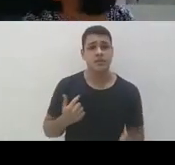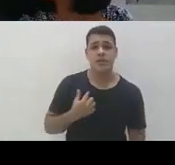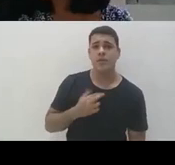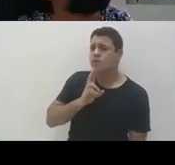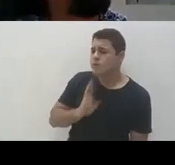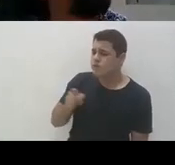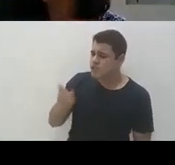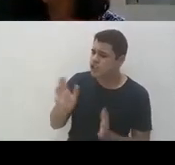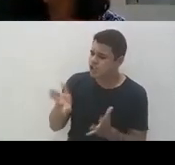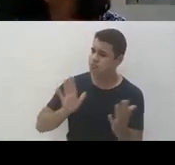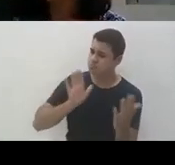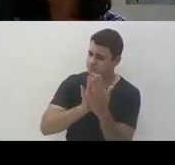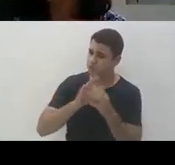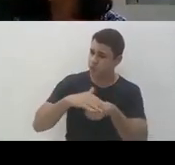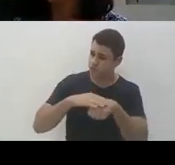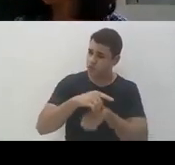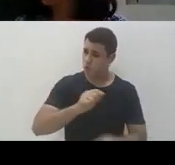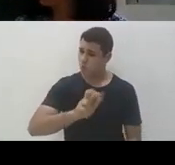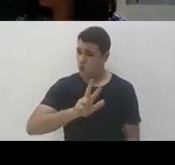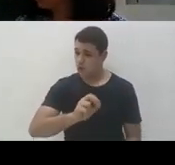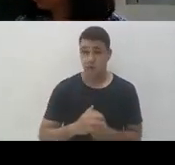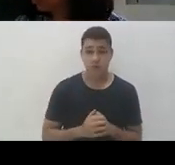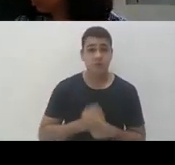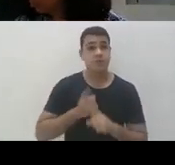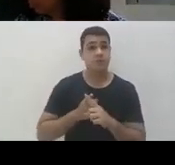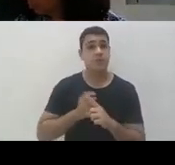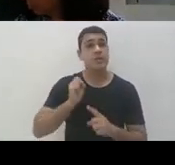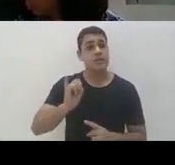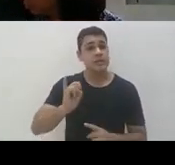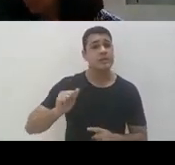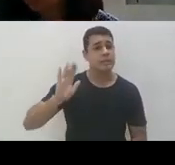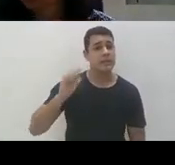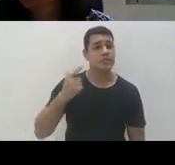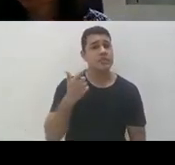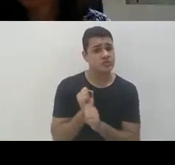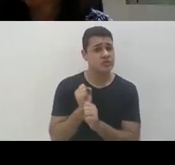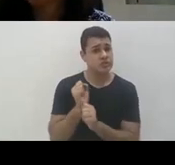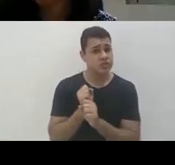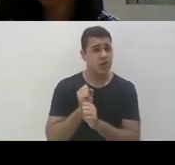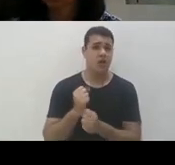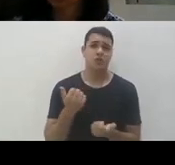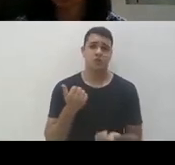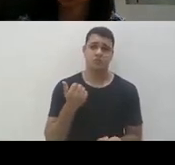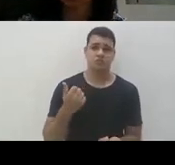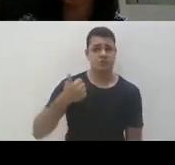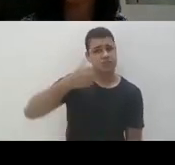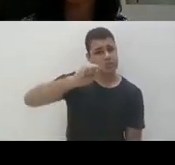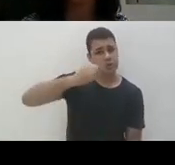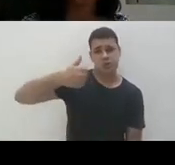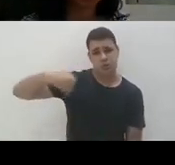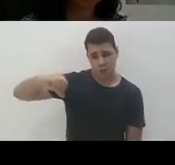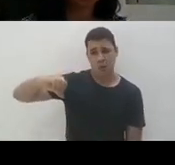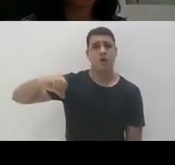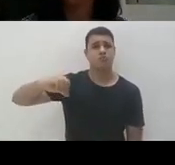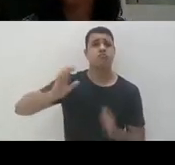já conversou com ele? porque se a pessoa já tem mais de 20 anos ou 18 ou 19 ou enfim, chegou